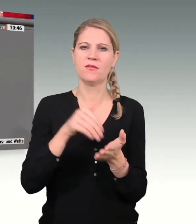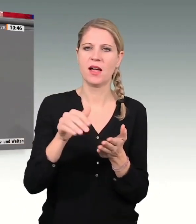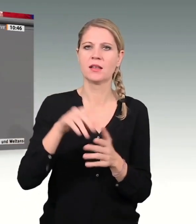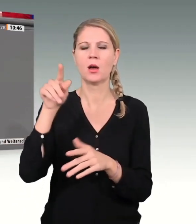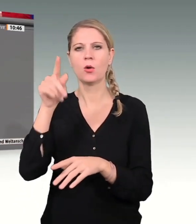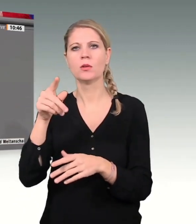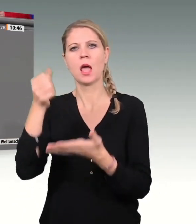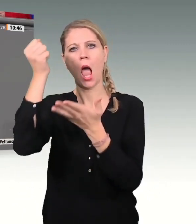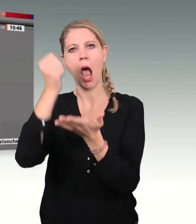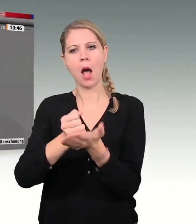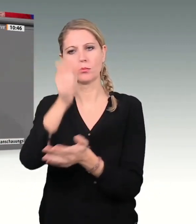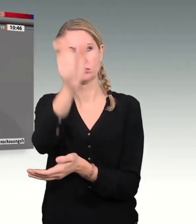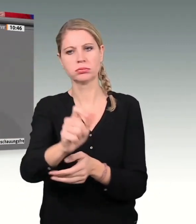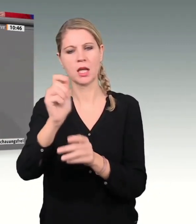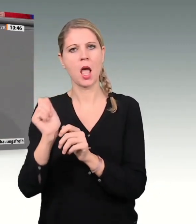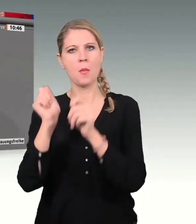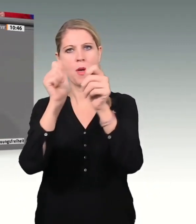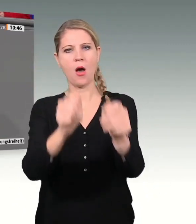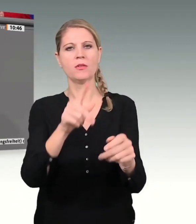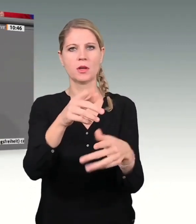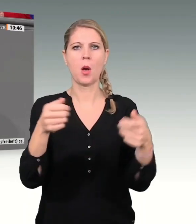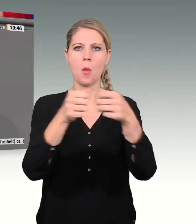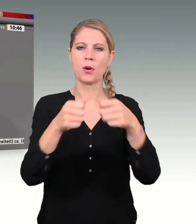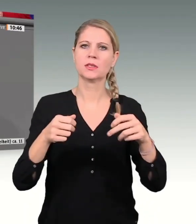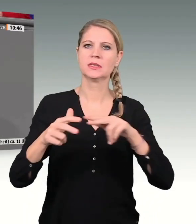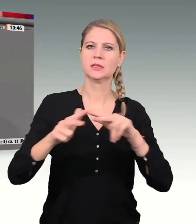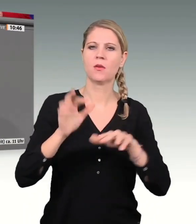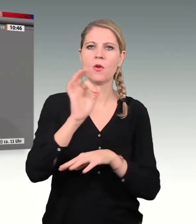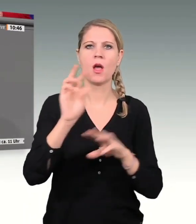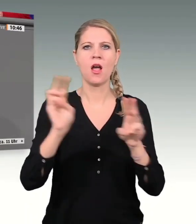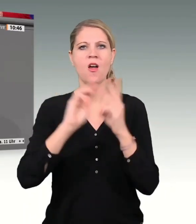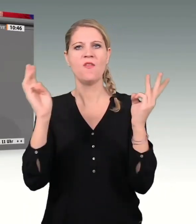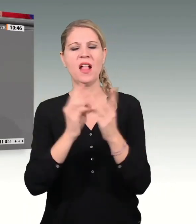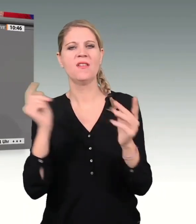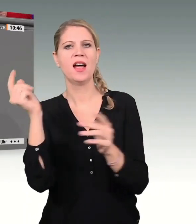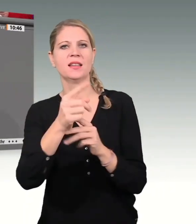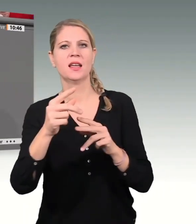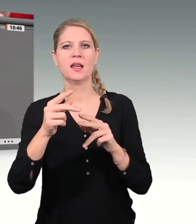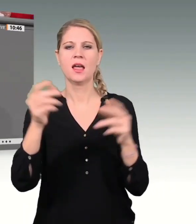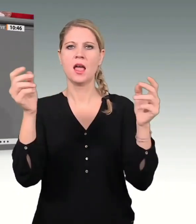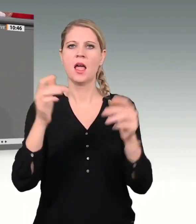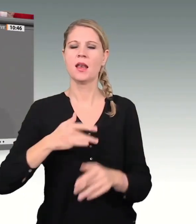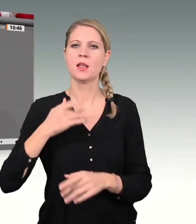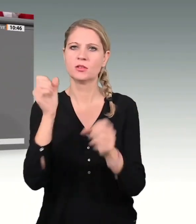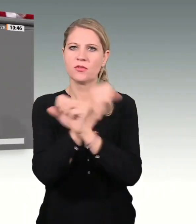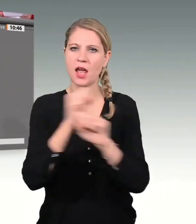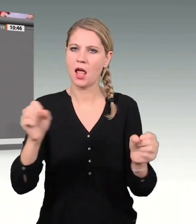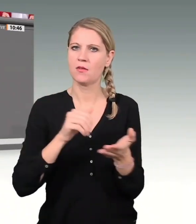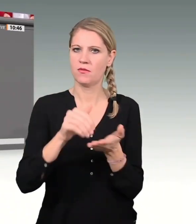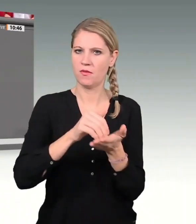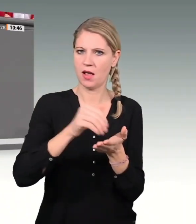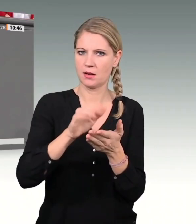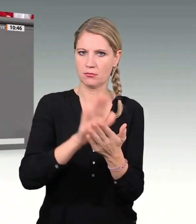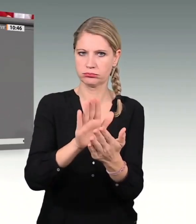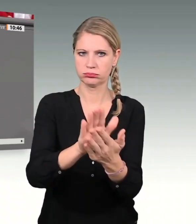des Beauftragten der Bundesregierung für weltweite Religionsfreiheit fortzuführen. Dem inhaltlichen